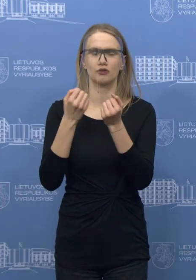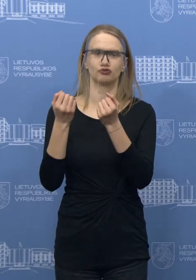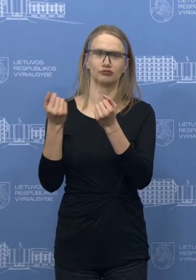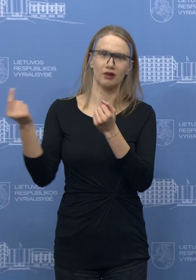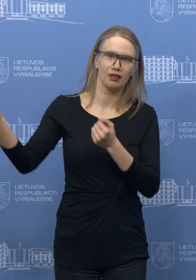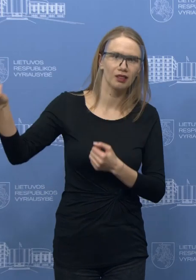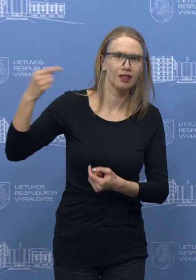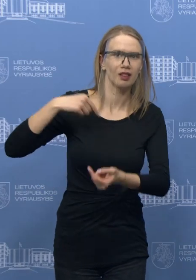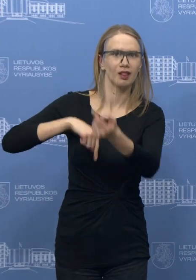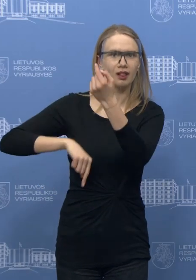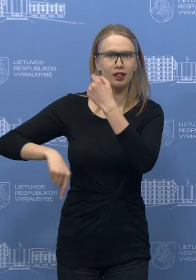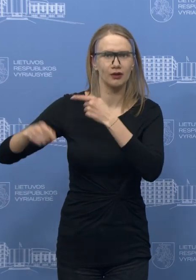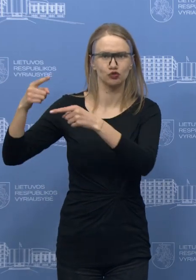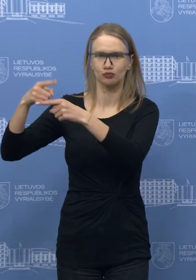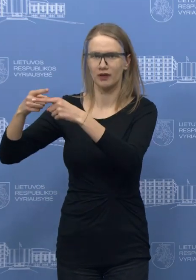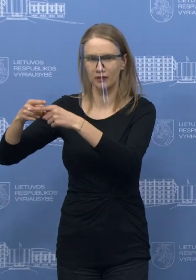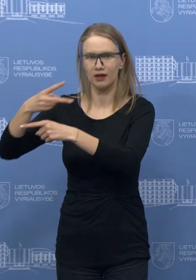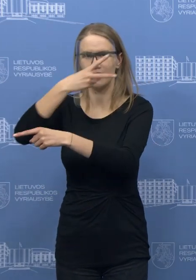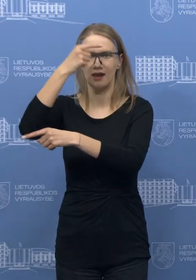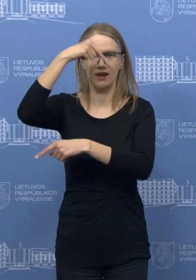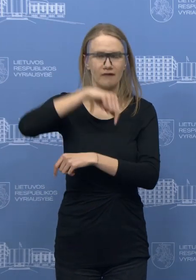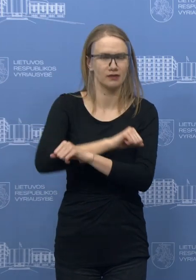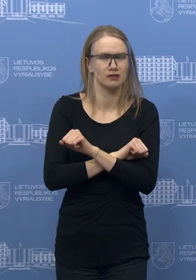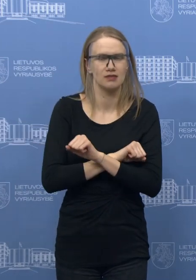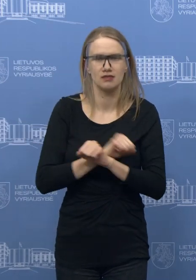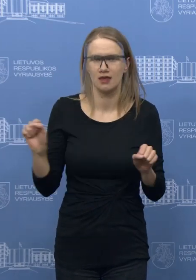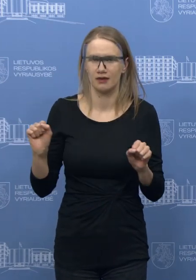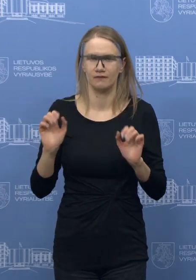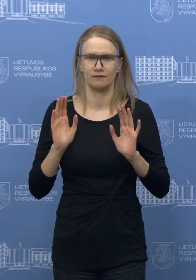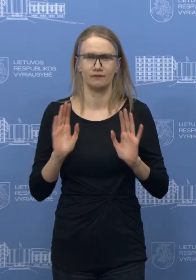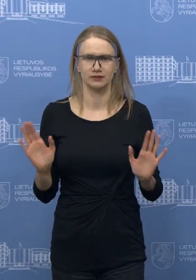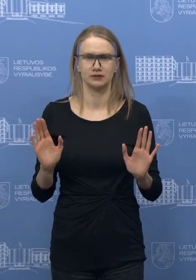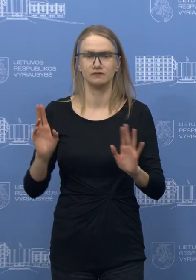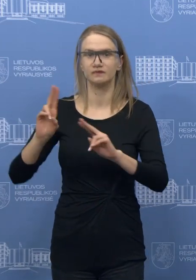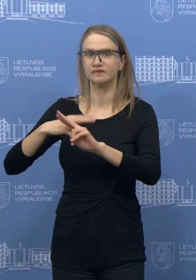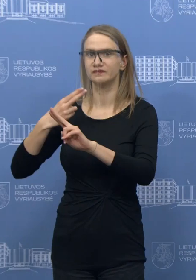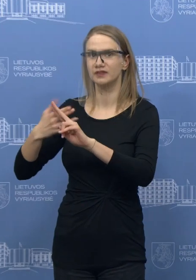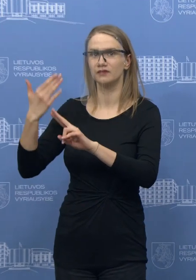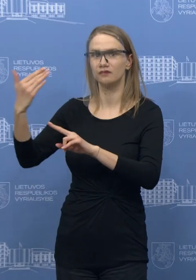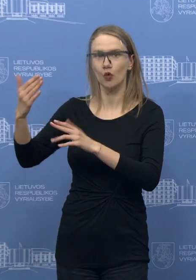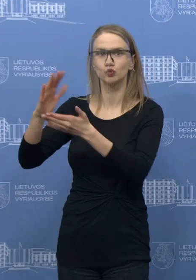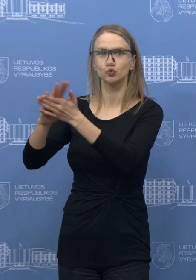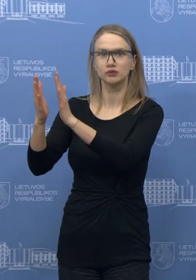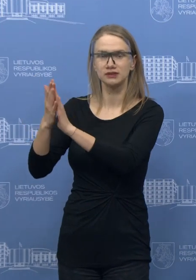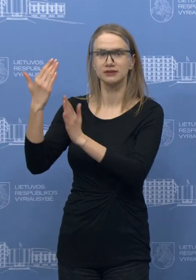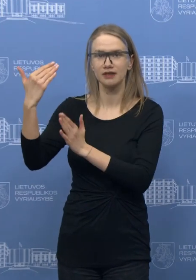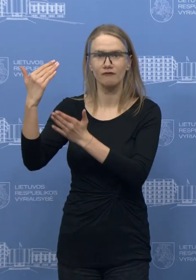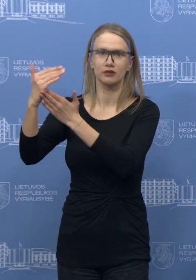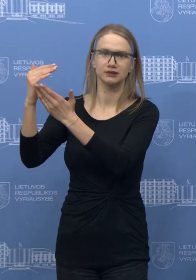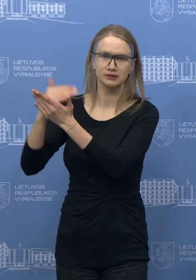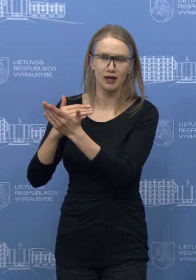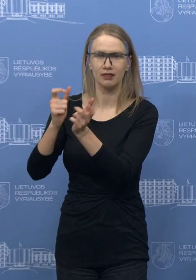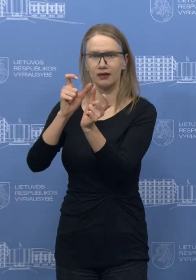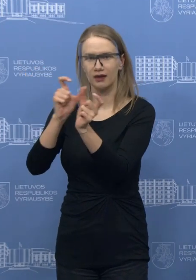Oro transportą tie sprendimai yra neišvengiami, jeigu mes nematysime, kaip valstybė iš tikrųjų adekvačiai reaguoja į tą situaciją.